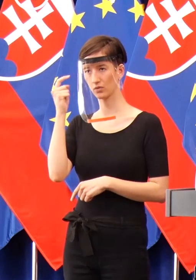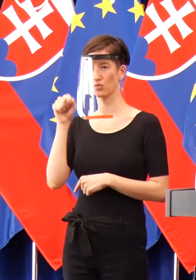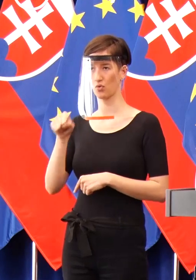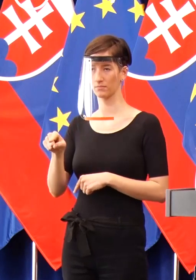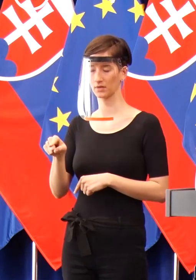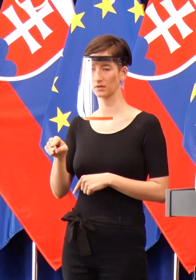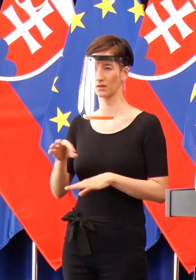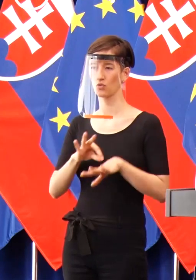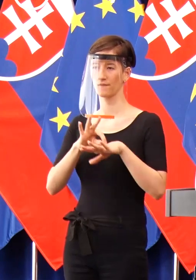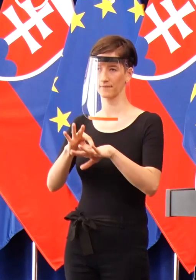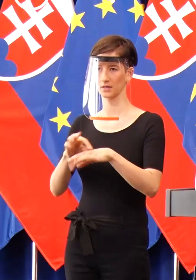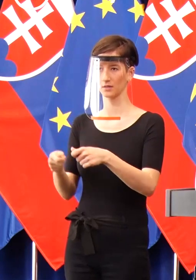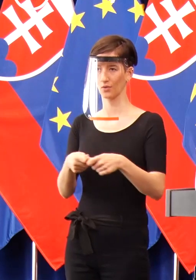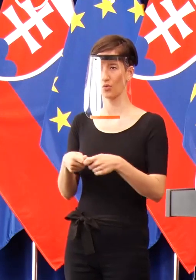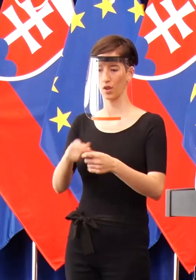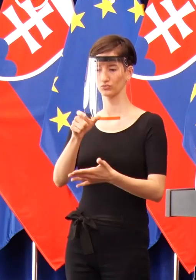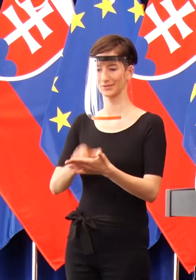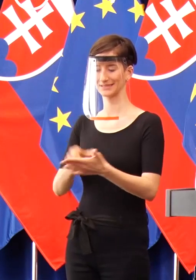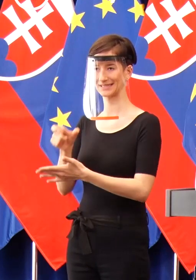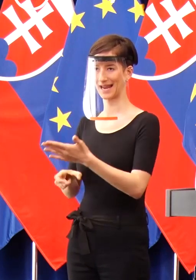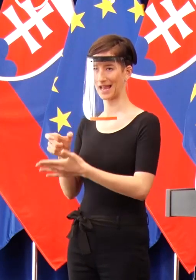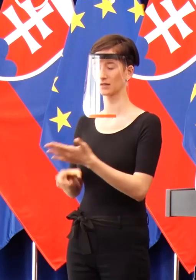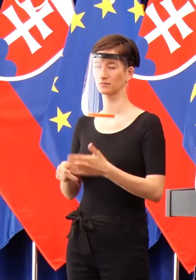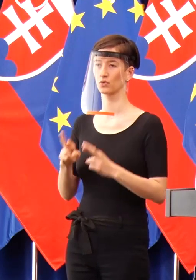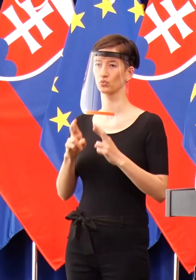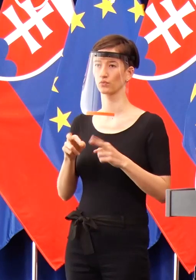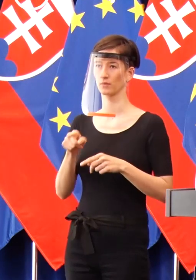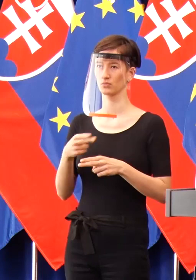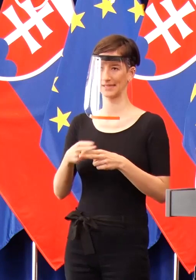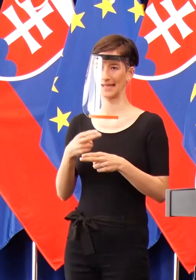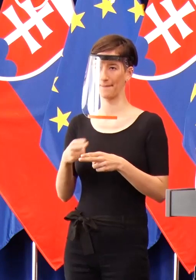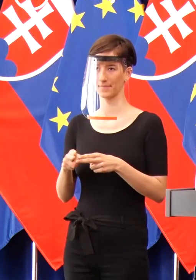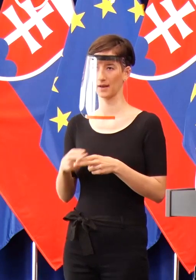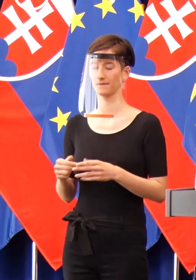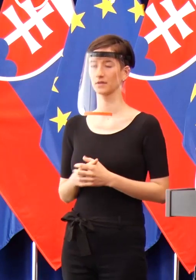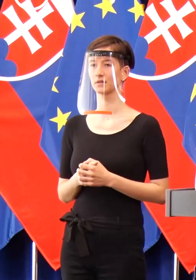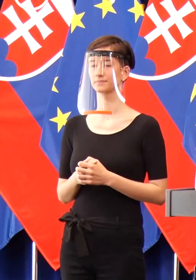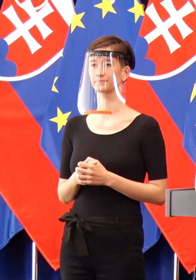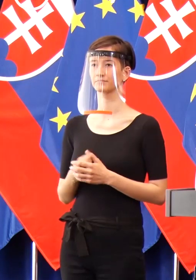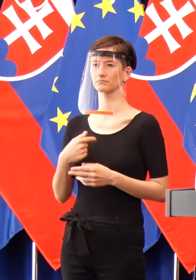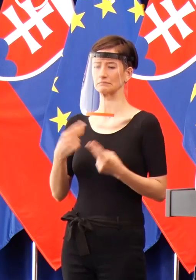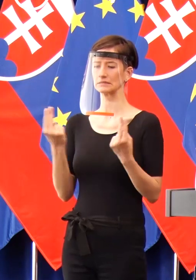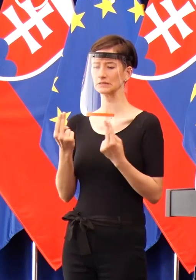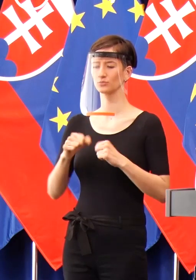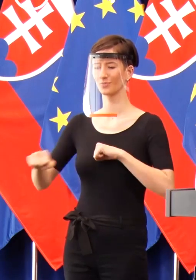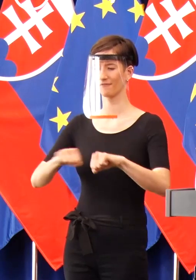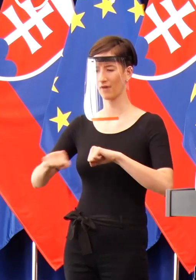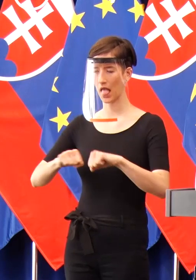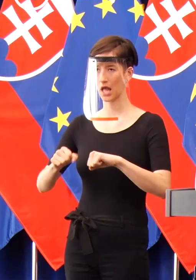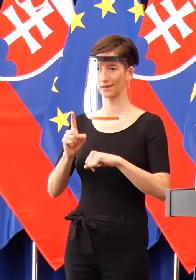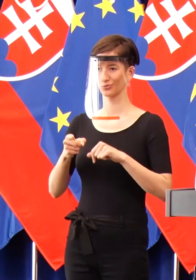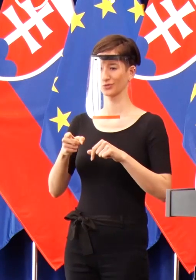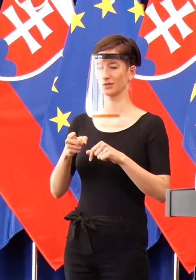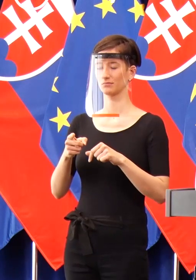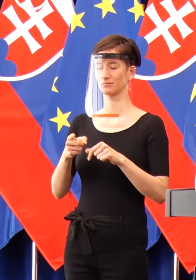ale aj ich jednotlivých poslanci, lebo sa to opakuje systematicky. Je úplne normálne, že keď vláda príjma nejaké uznesenia, že nie